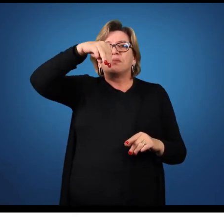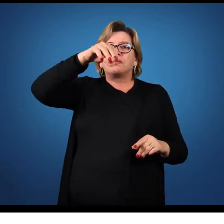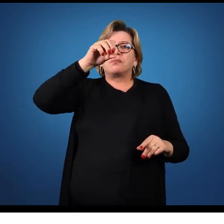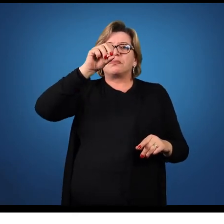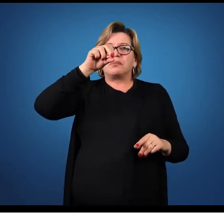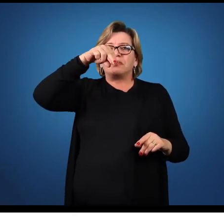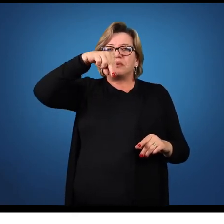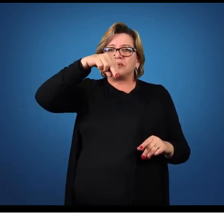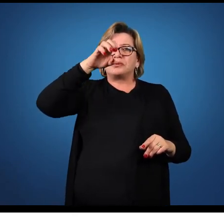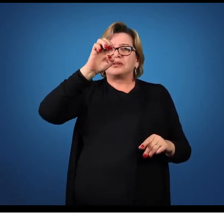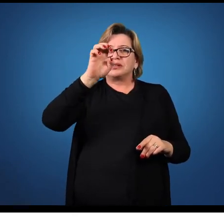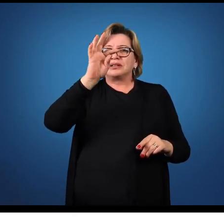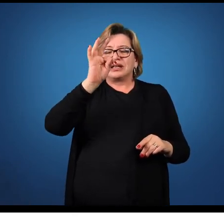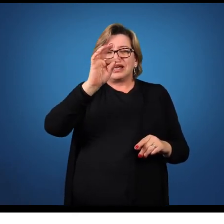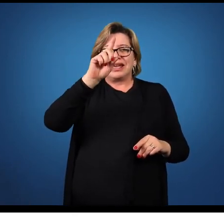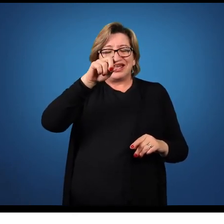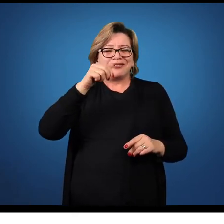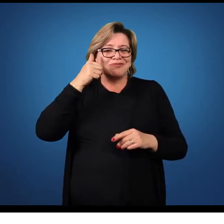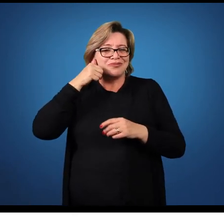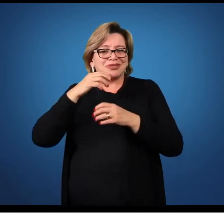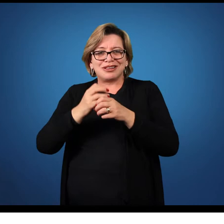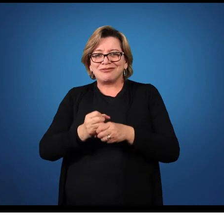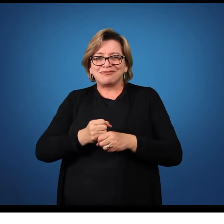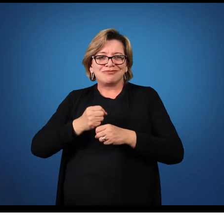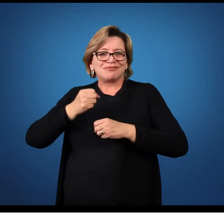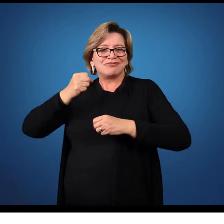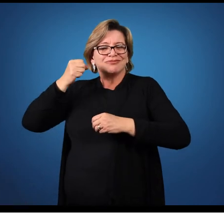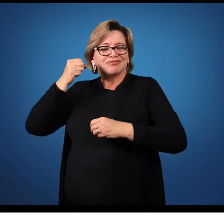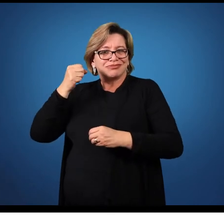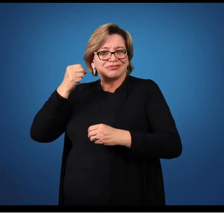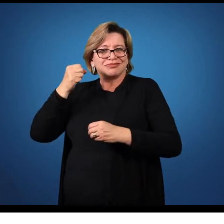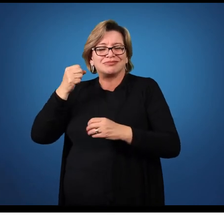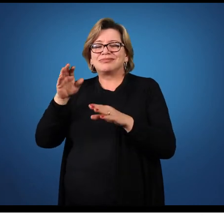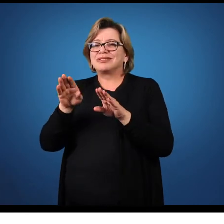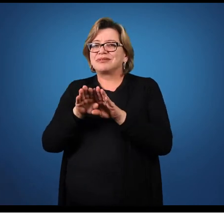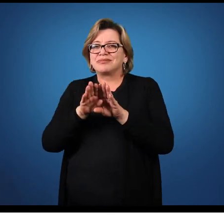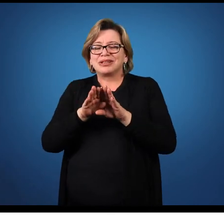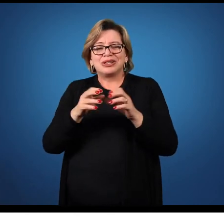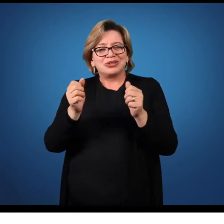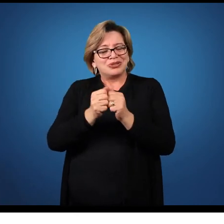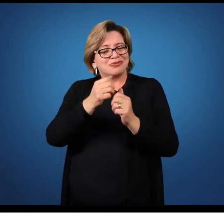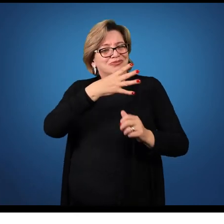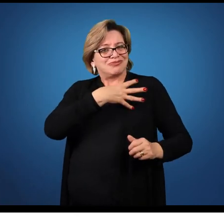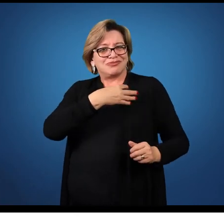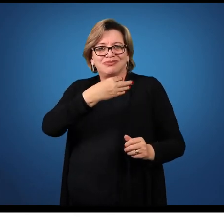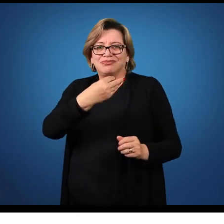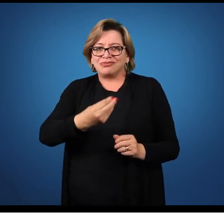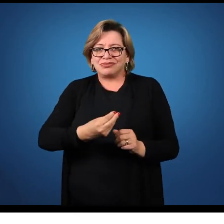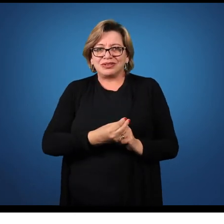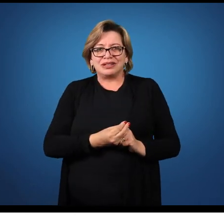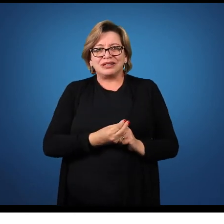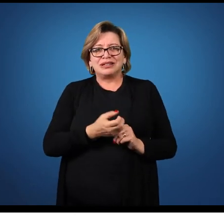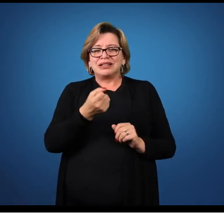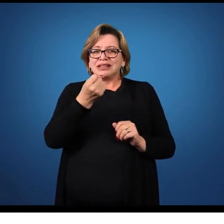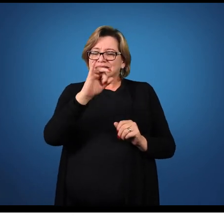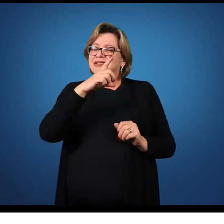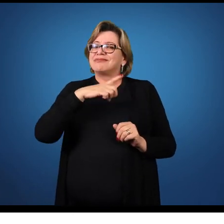Monet. E é a moça com o sombrinha. Ou ainda, a Madame Monet com o seu filho. Se a gente partisse do